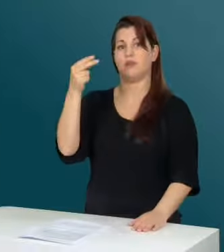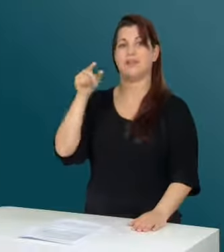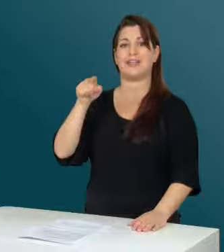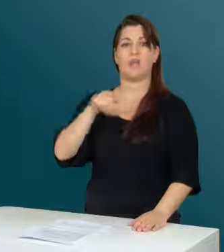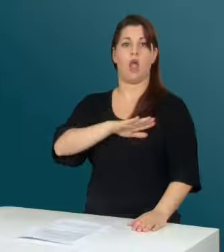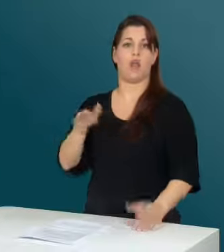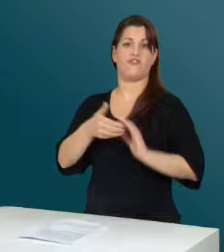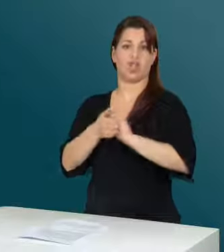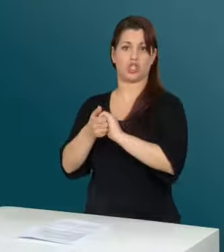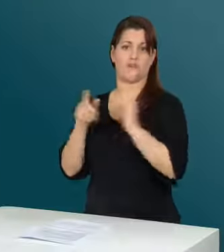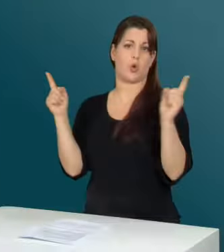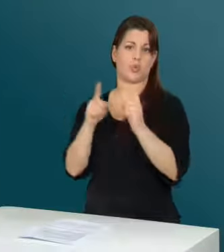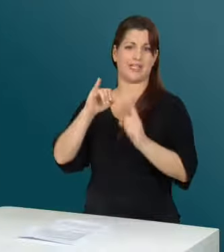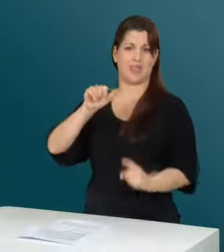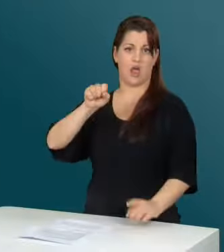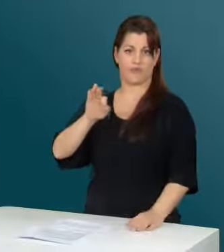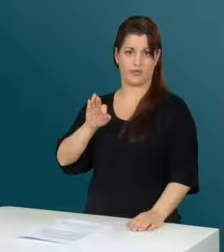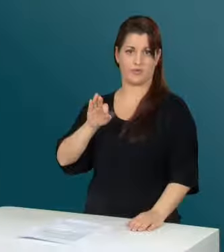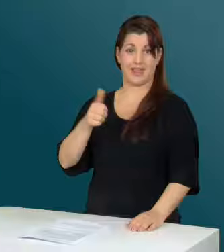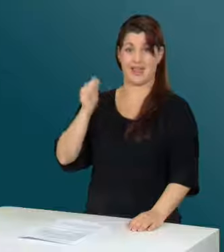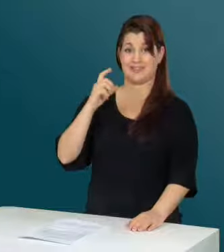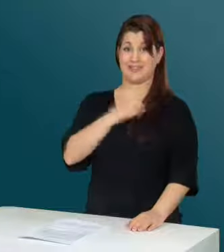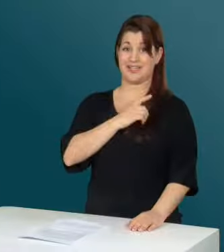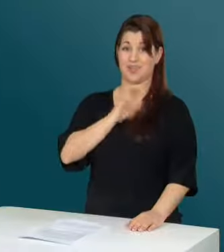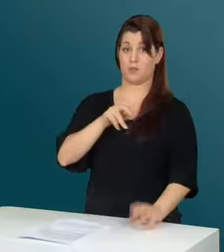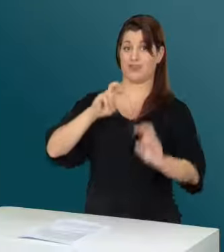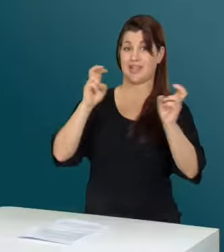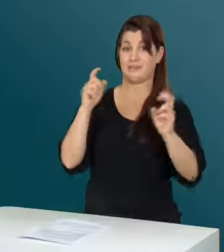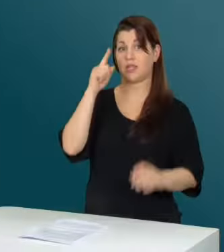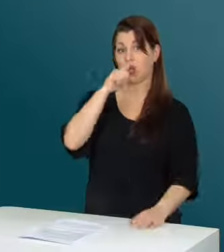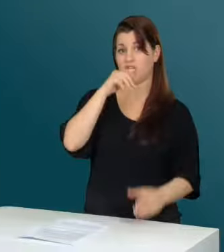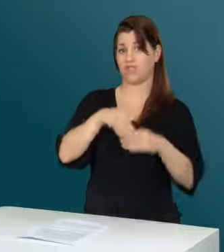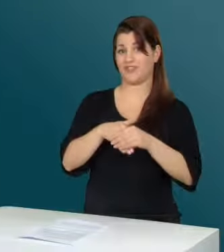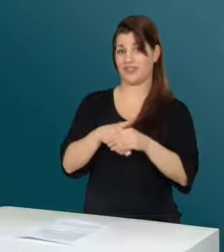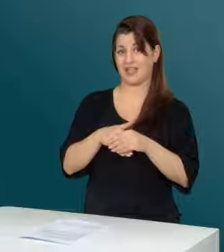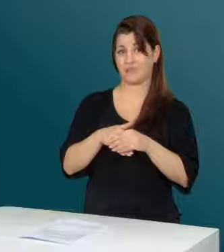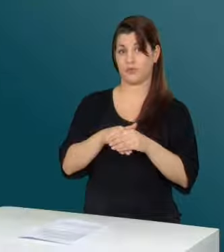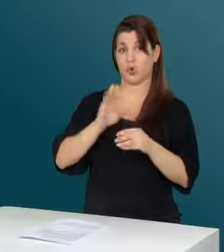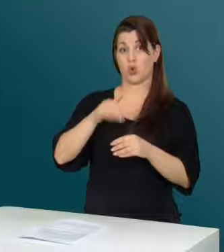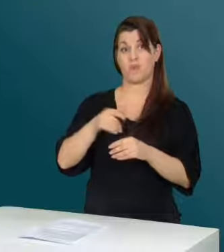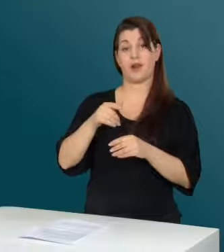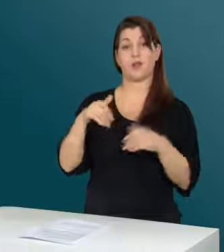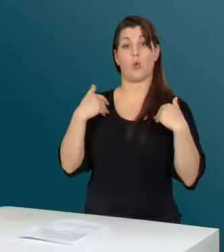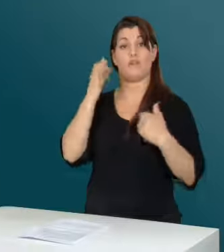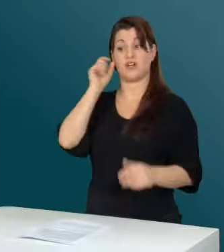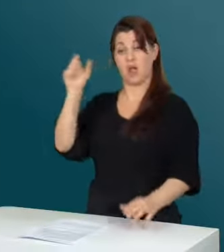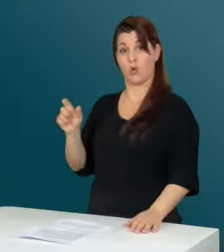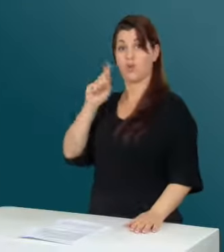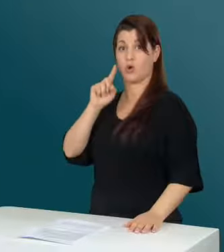IAF, ausgestrahlt. Letzten Dienstag hiess die Sendung Täuschender Frieden. Einer jungen